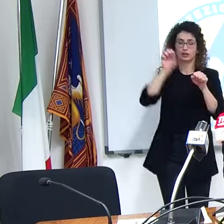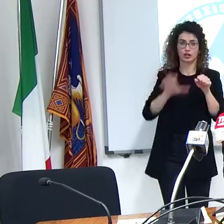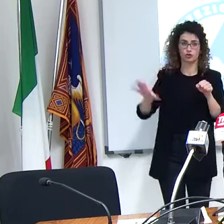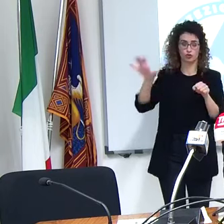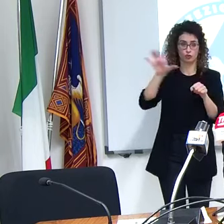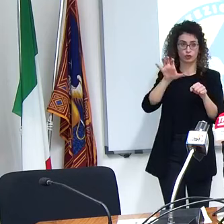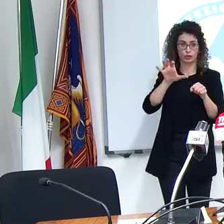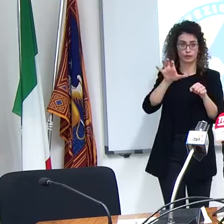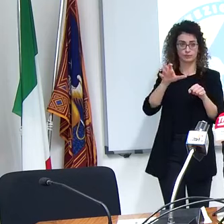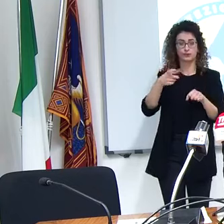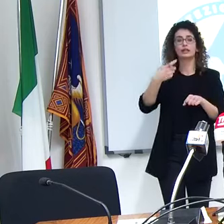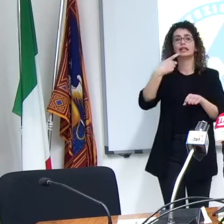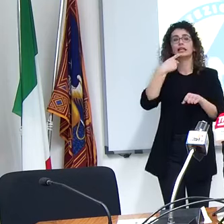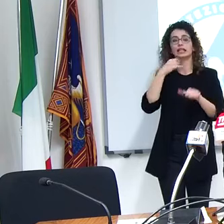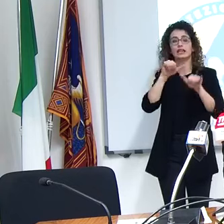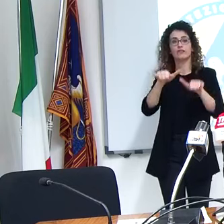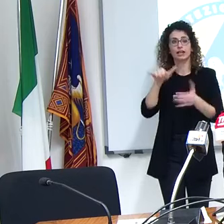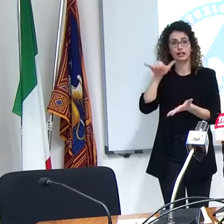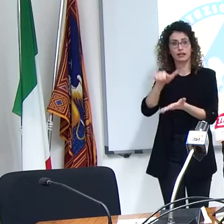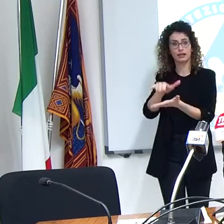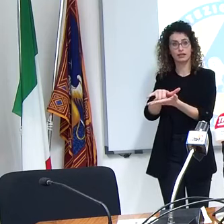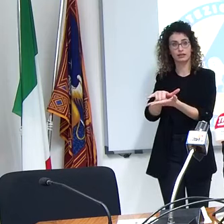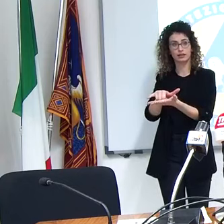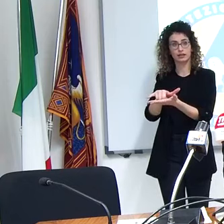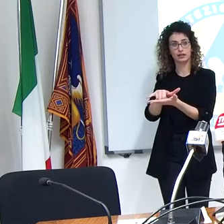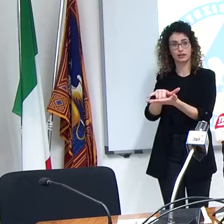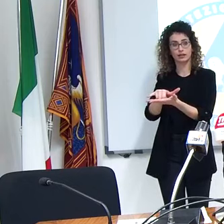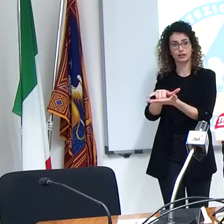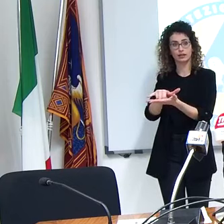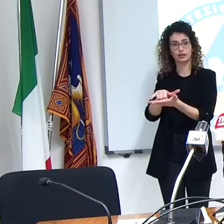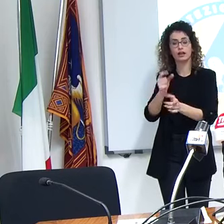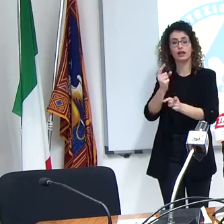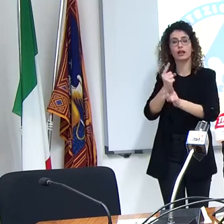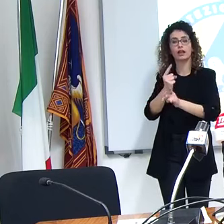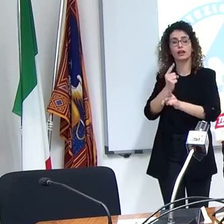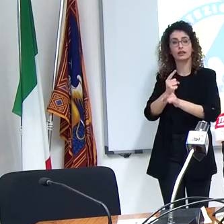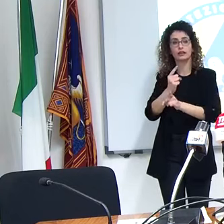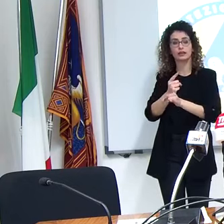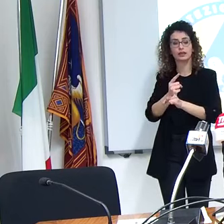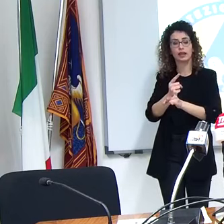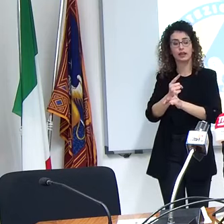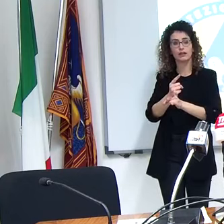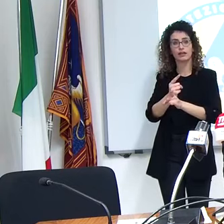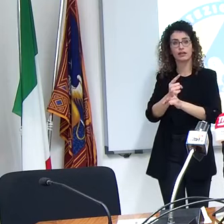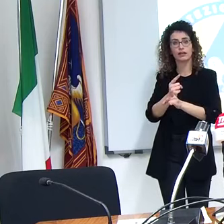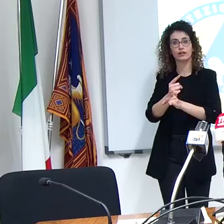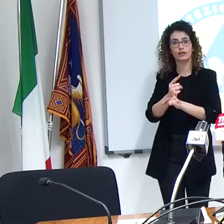atterra a Venezia si trova a dover e a poter